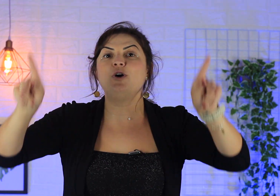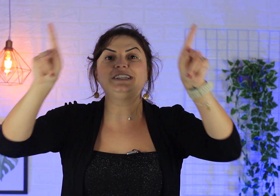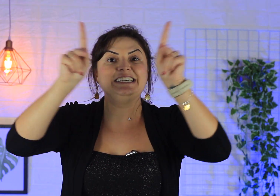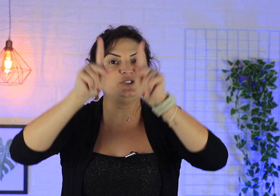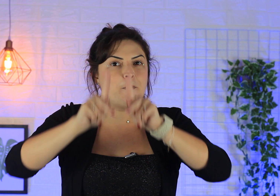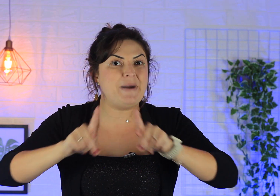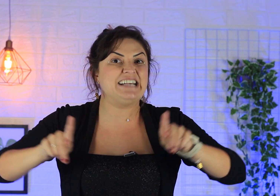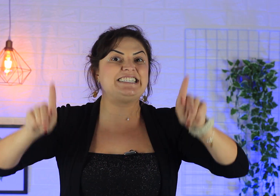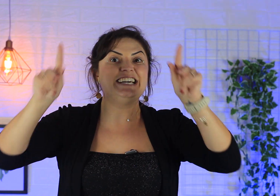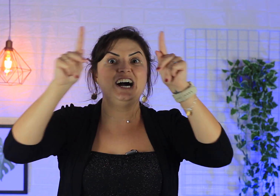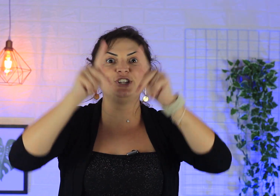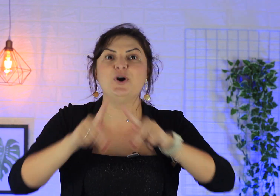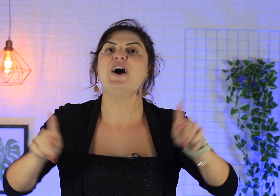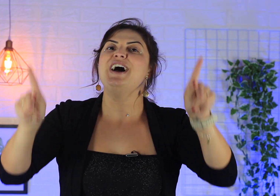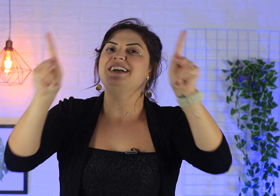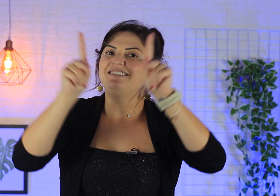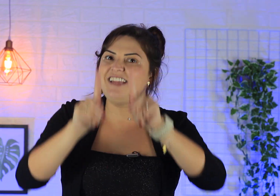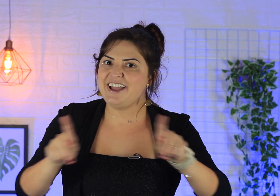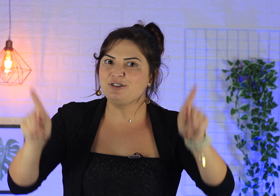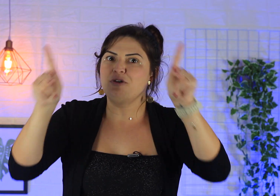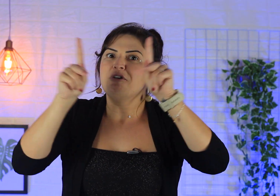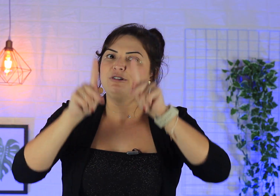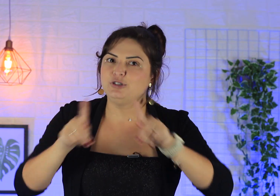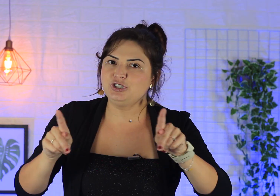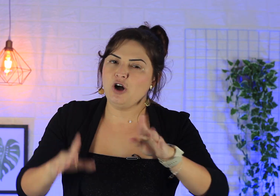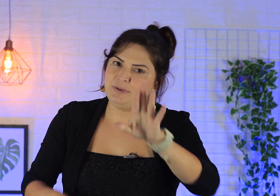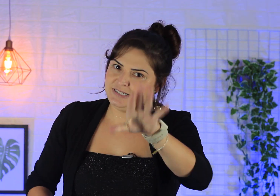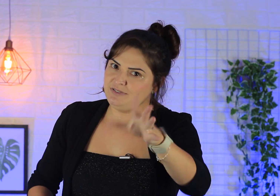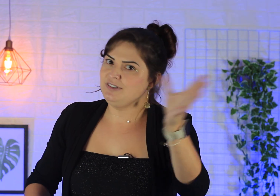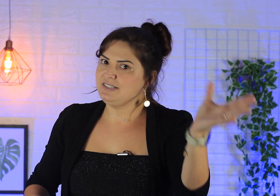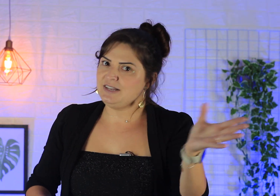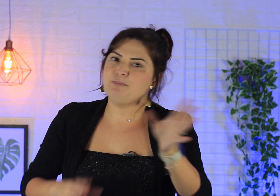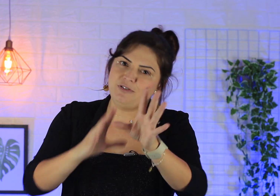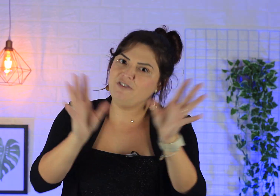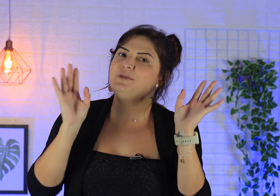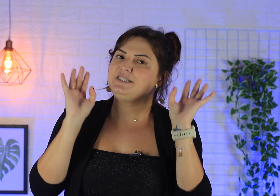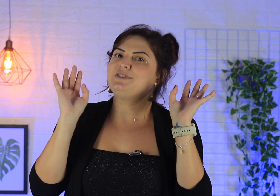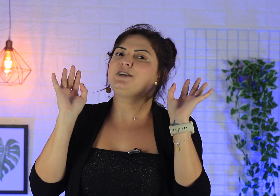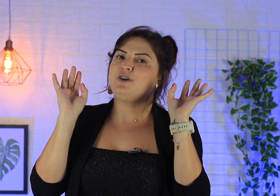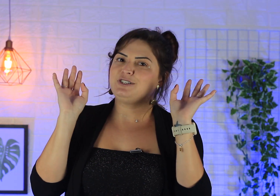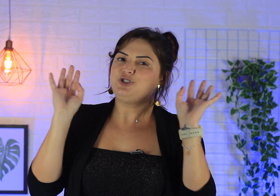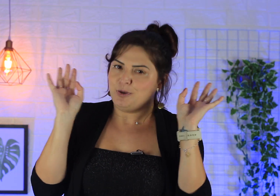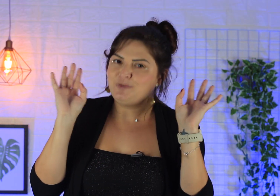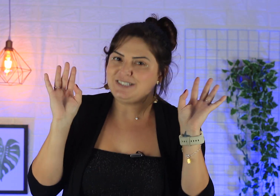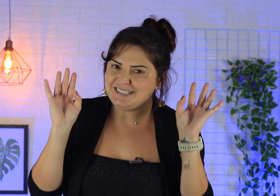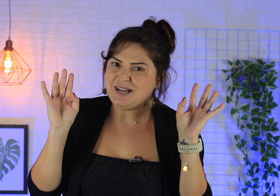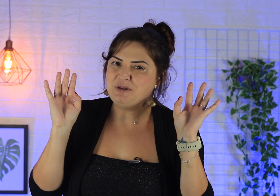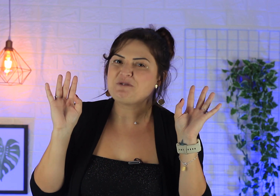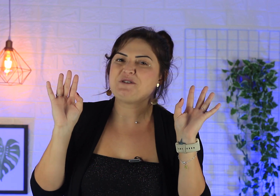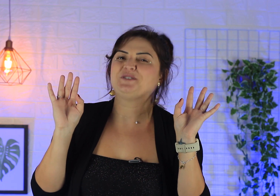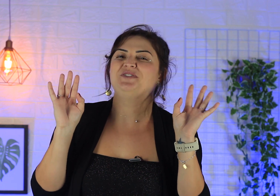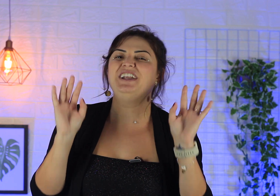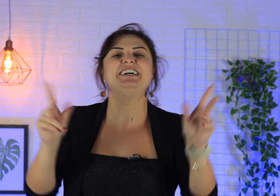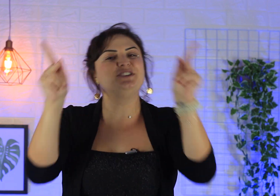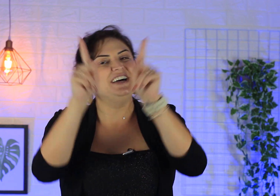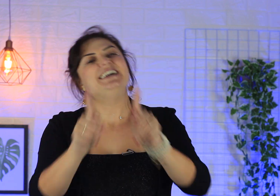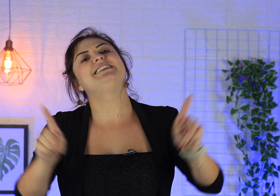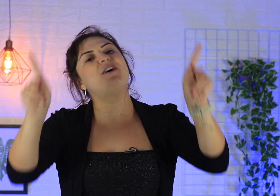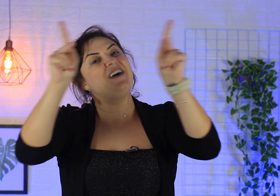rodando, passeando dentro do shopping. Se você, provavelmente se você gosta de shopping, você sabe do que eu tô falando, então